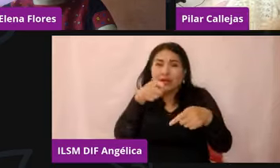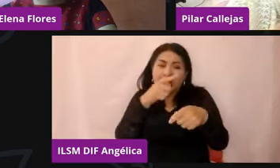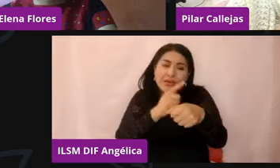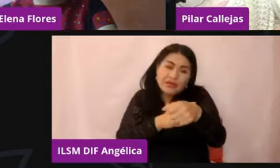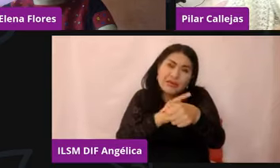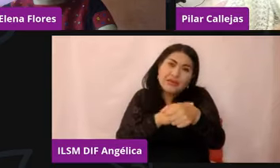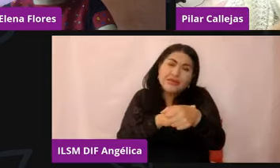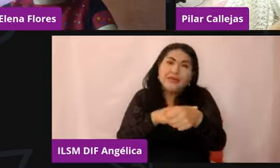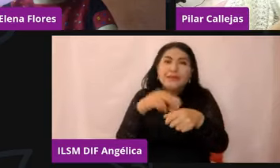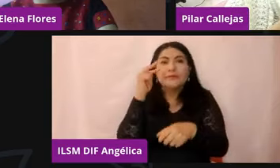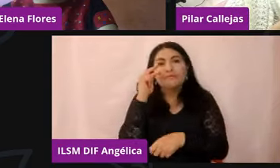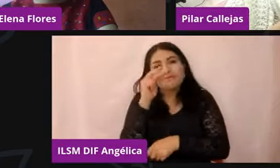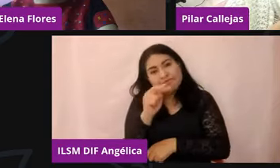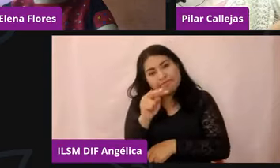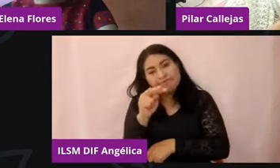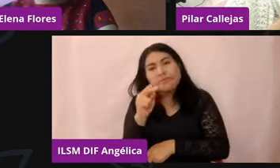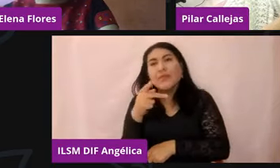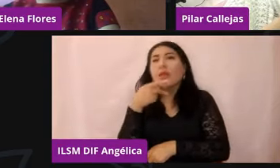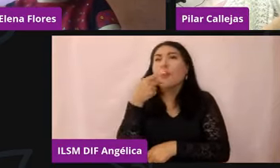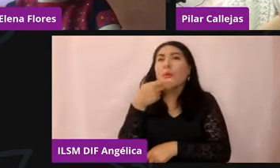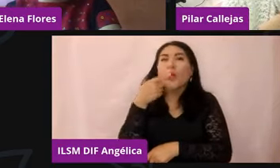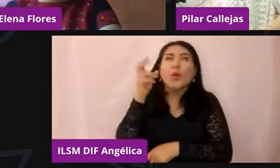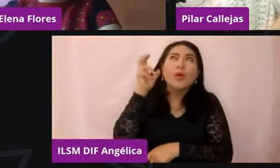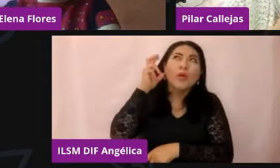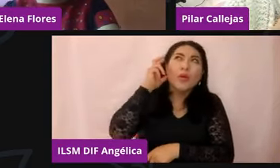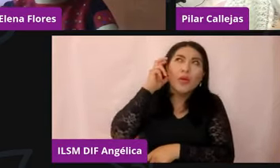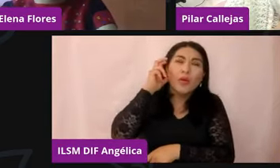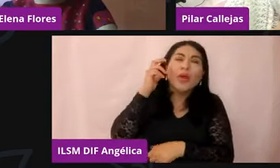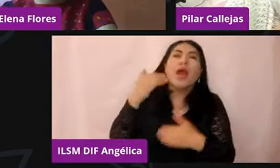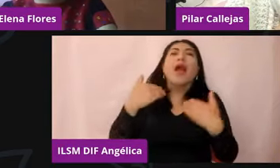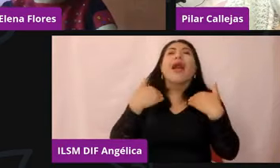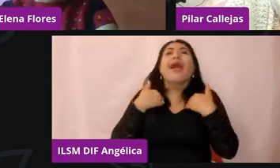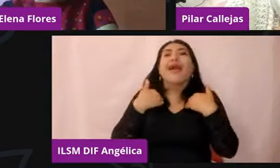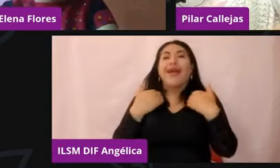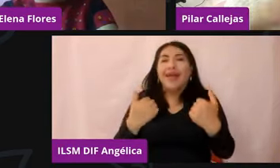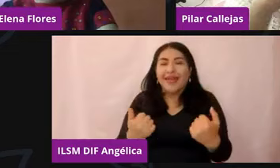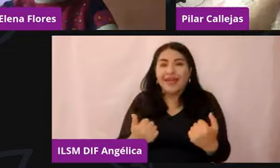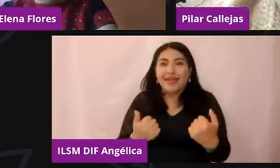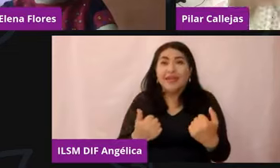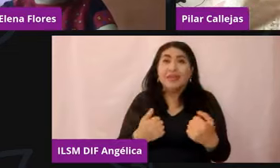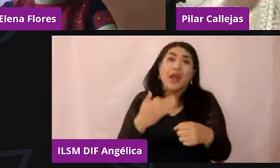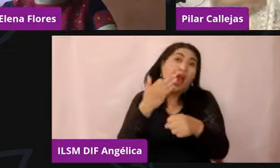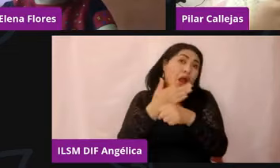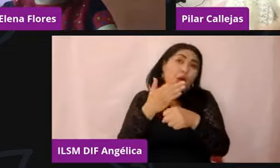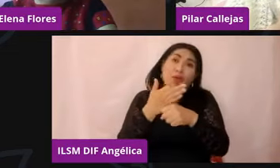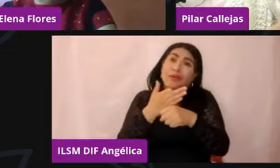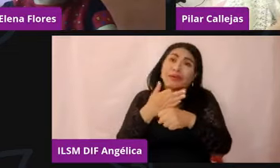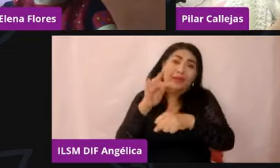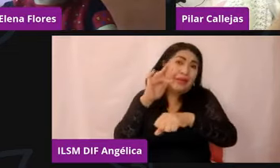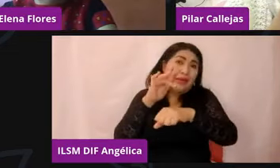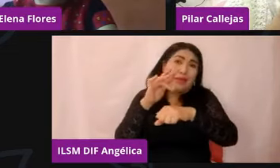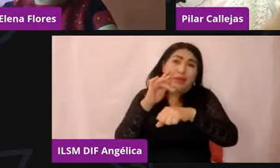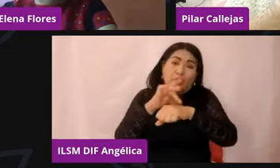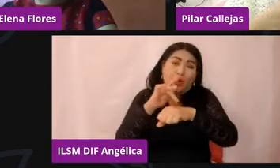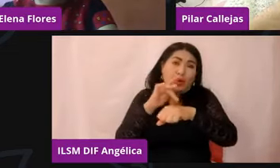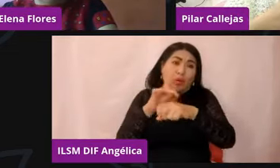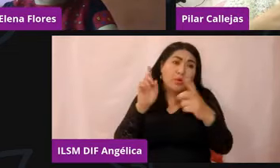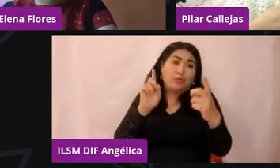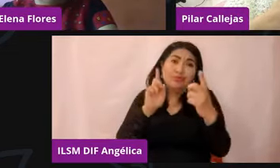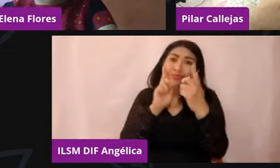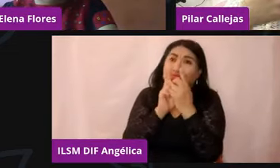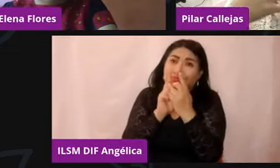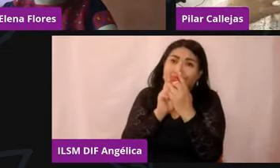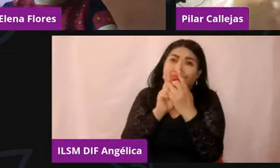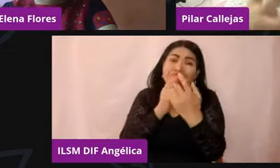porque lo entiendes, ¿no? Entonces, si ahorita ya no tenemos el contacto físico, seguramente tenemos otras